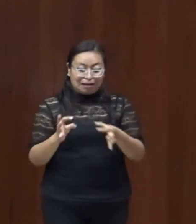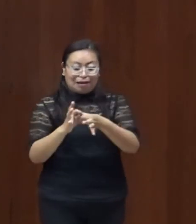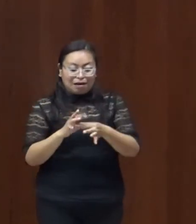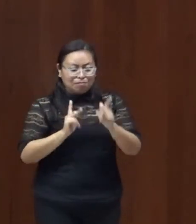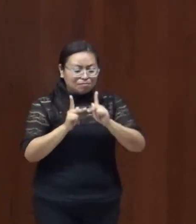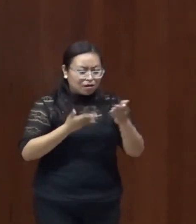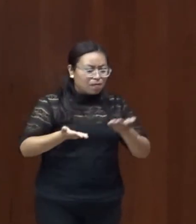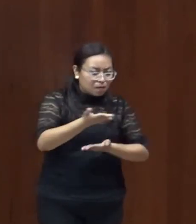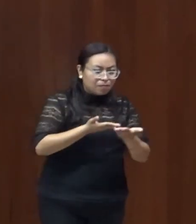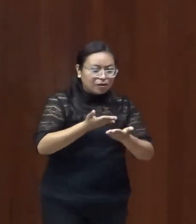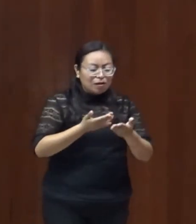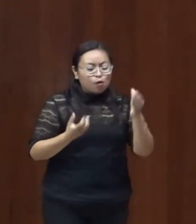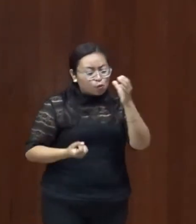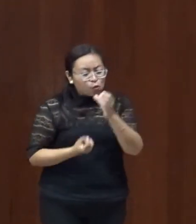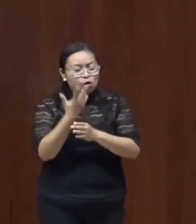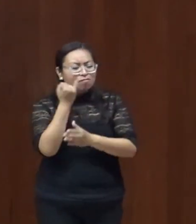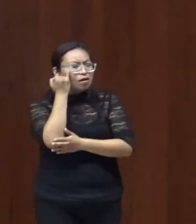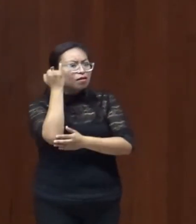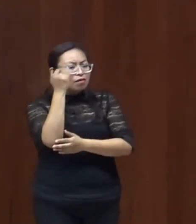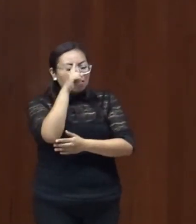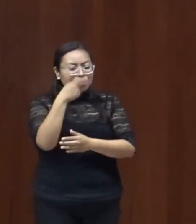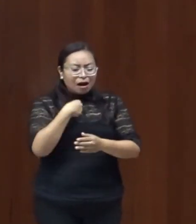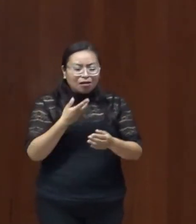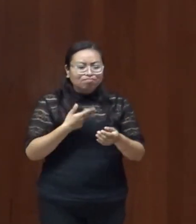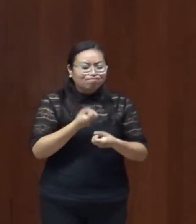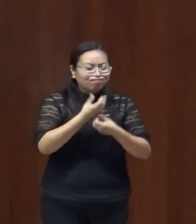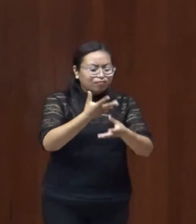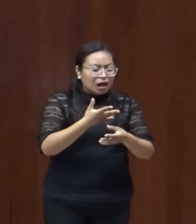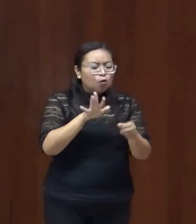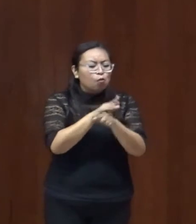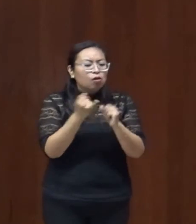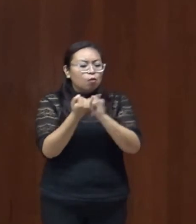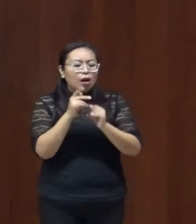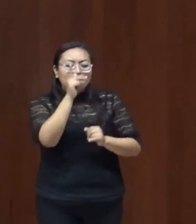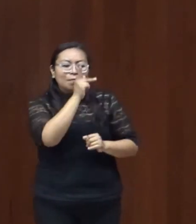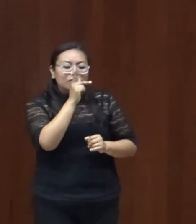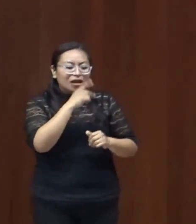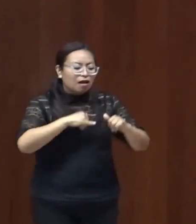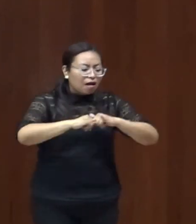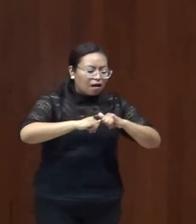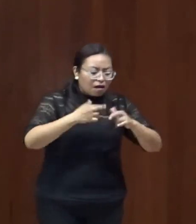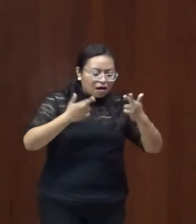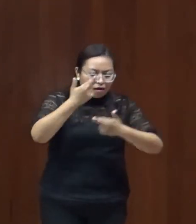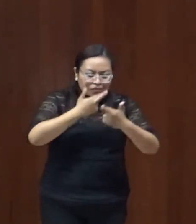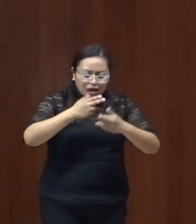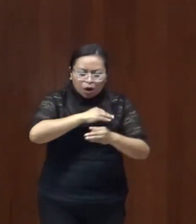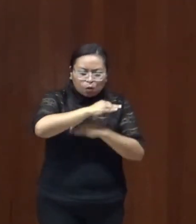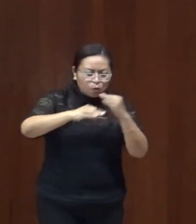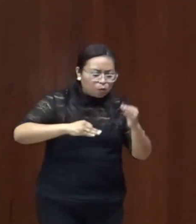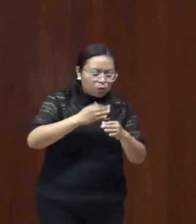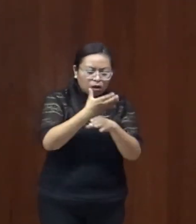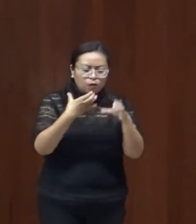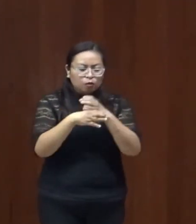nuevas líneas de investigación sobre todo desde la pedagogía y la geografía feminista que justamente hace estos énfasis y estos